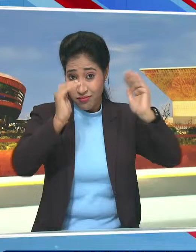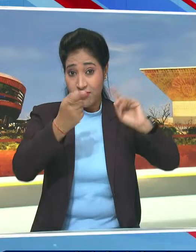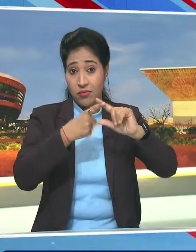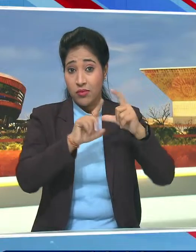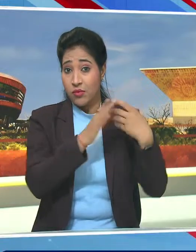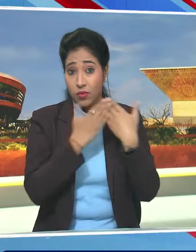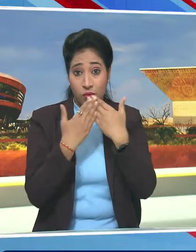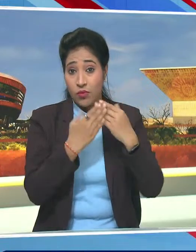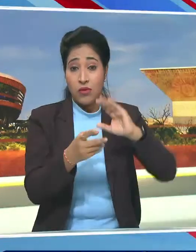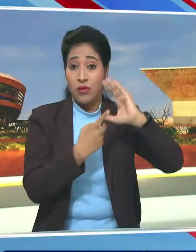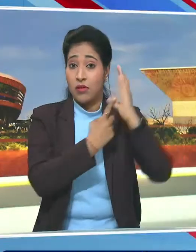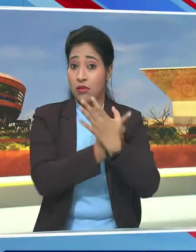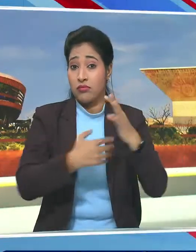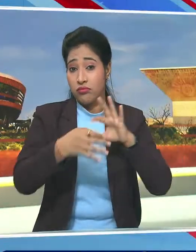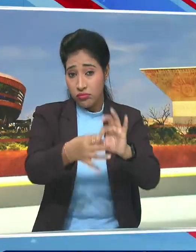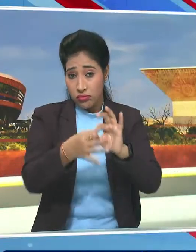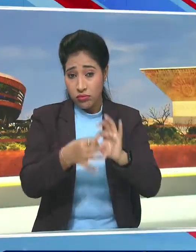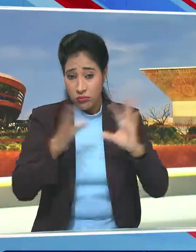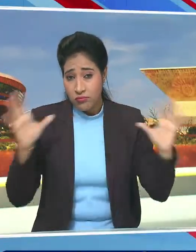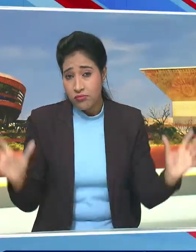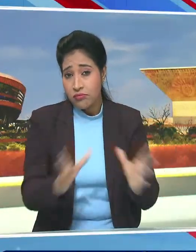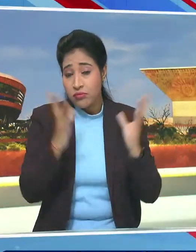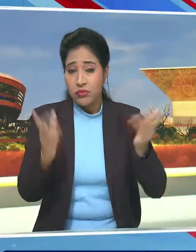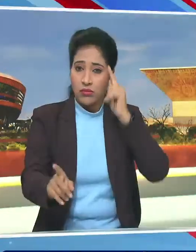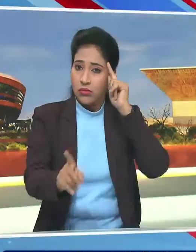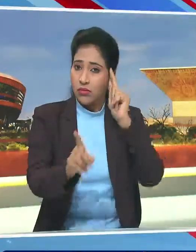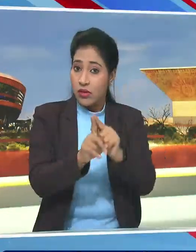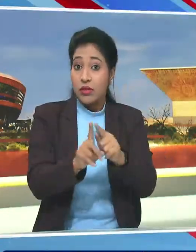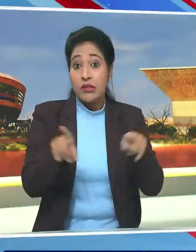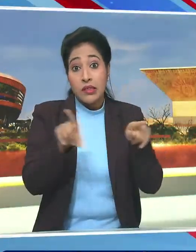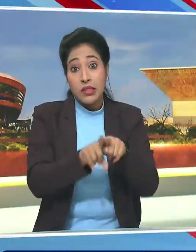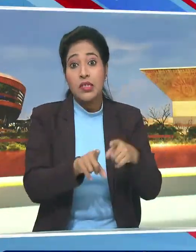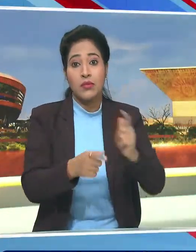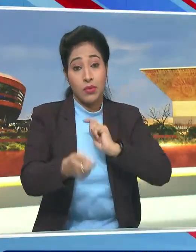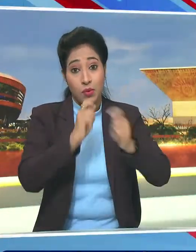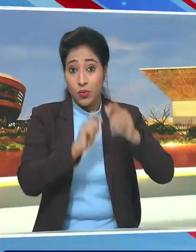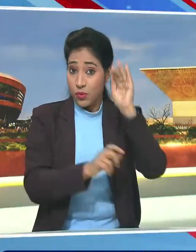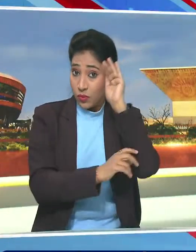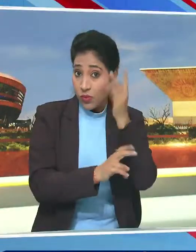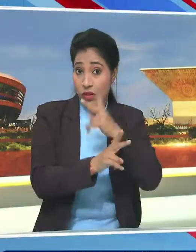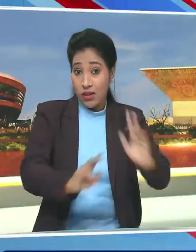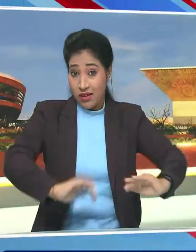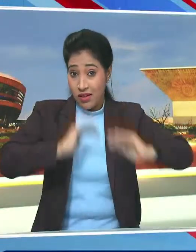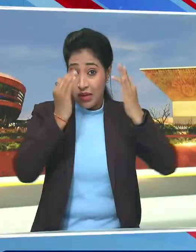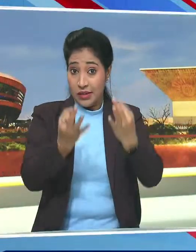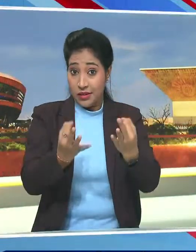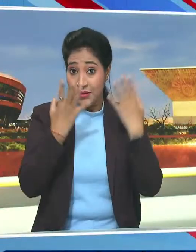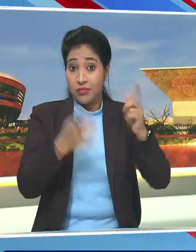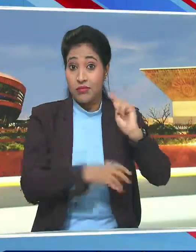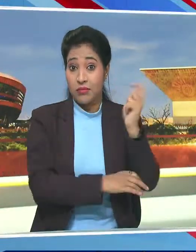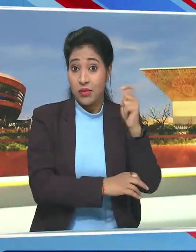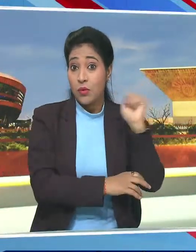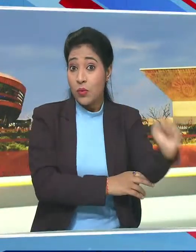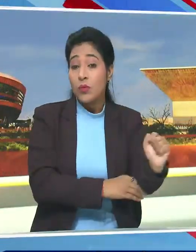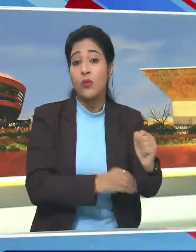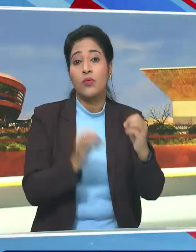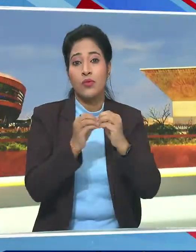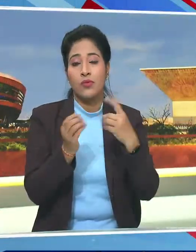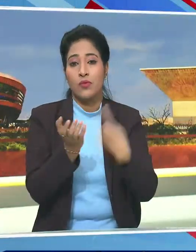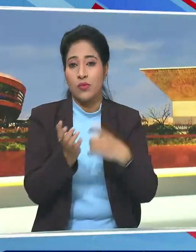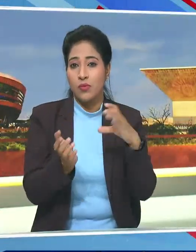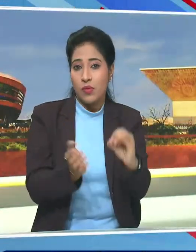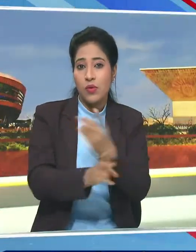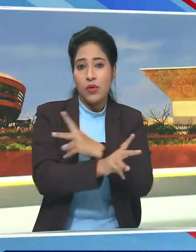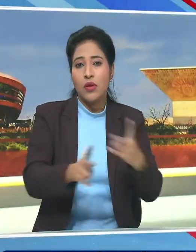और सांस्कृतिक समंदों को बढ़ावा देने के लिए सहमती वहीं Bureau of Indian Standard और केनिया के Bureau of Standard के बीच भी